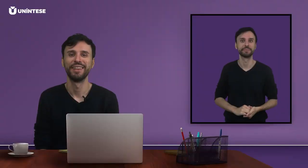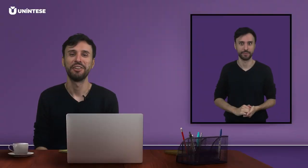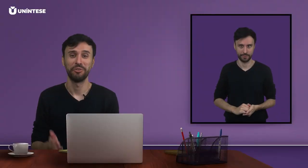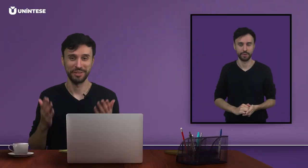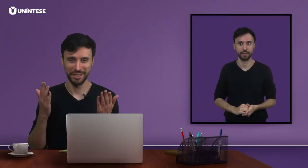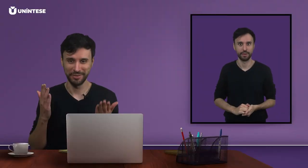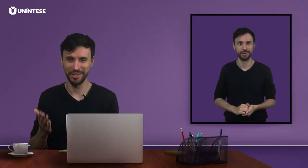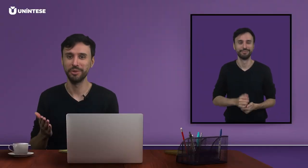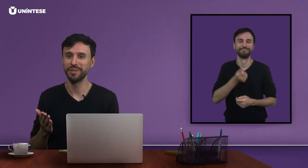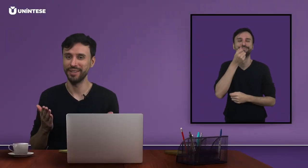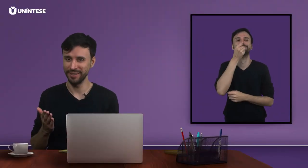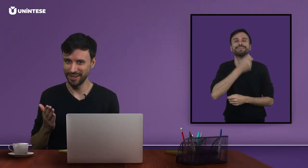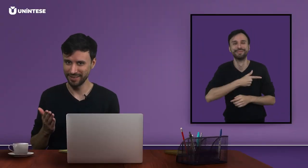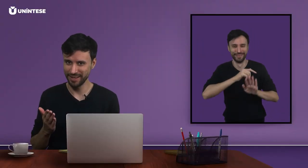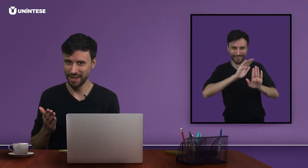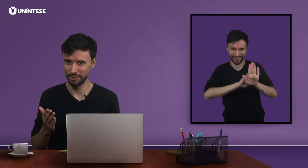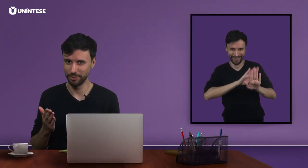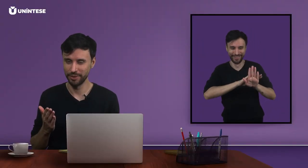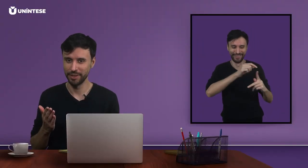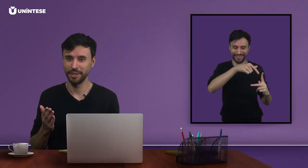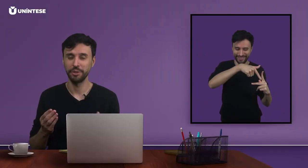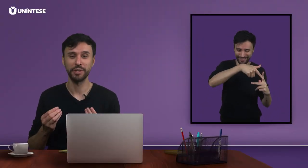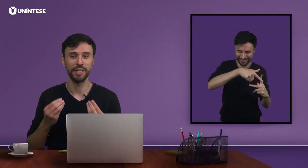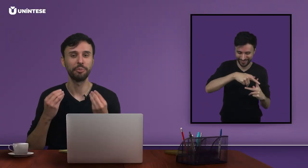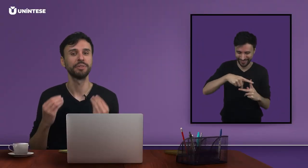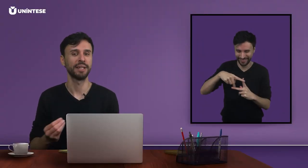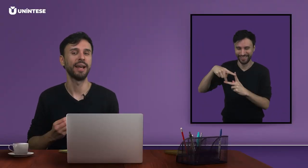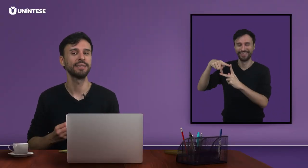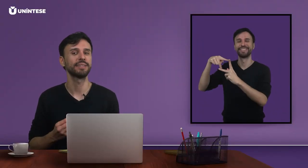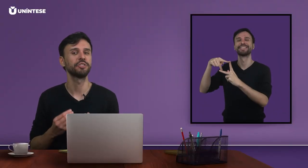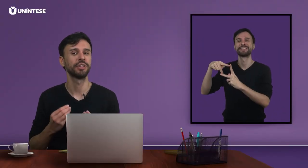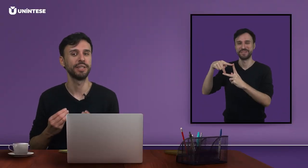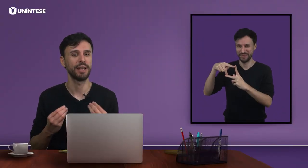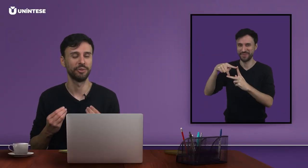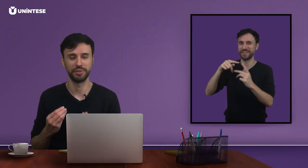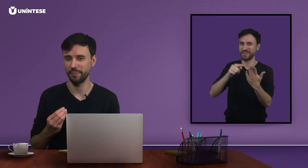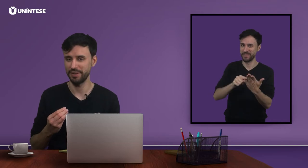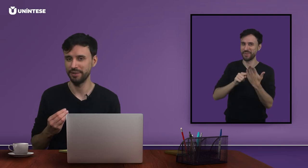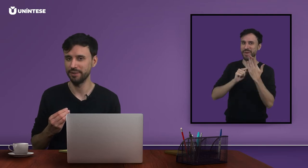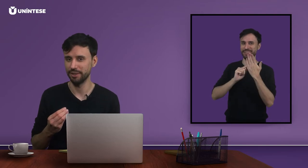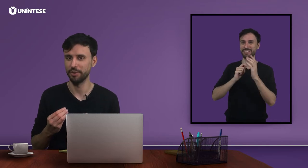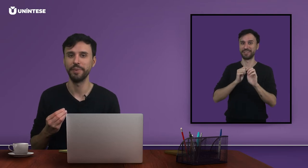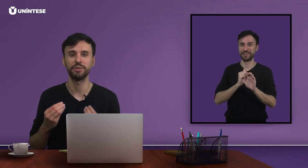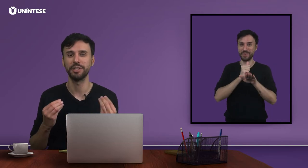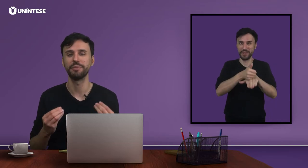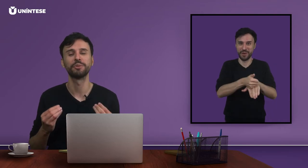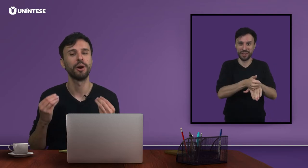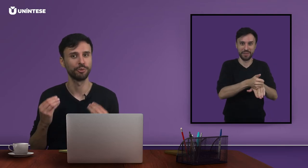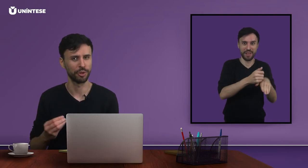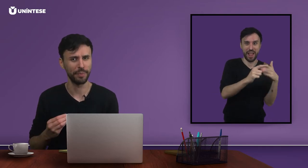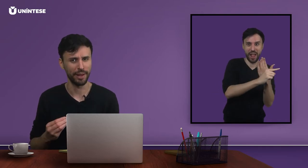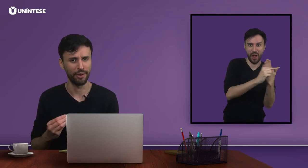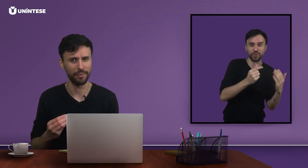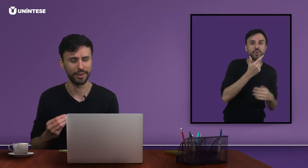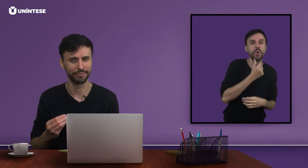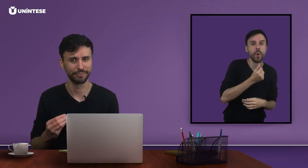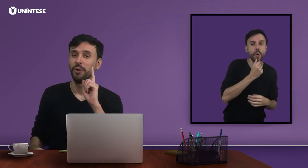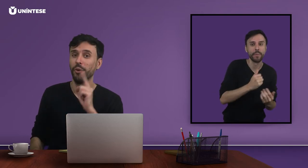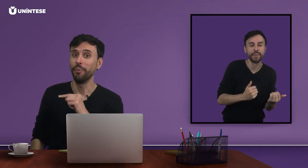Vocês viram que engraçado? E o que tem por trás dessa tirinha, nos apresentando a metonímia do autor pela obra? O